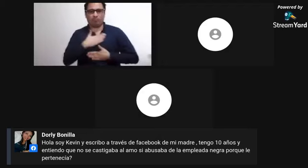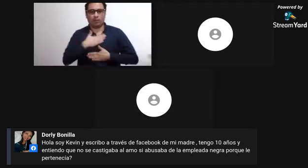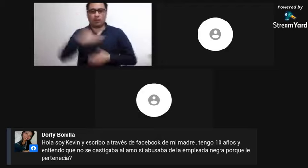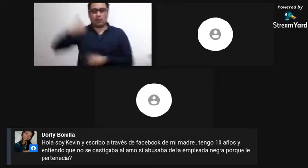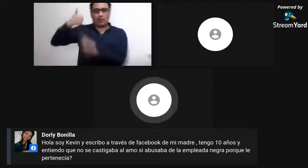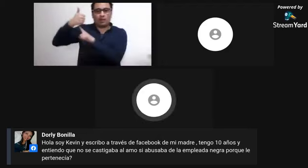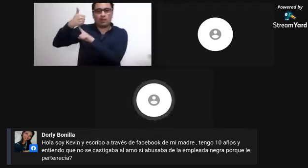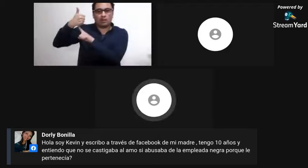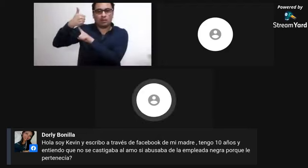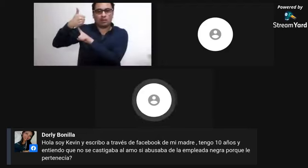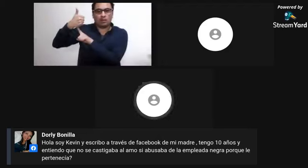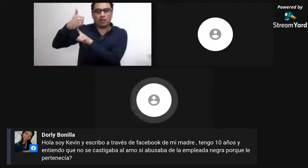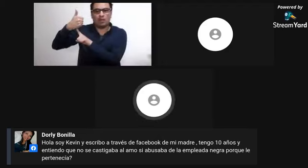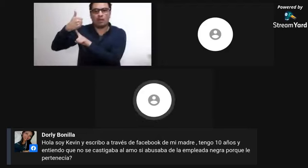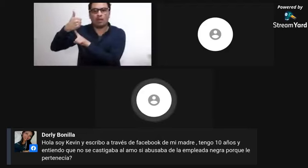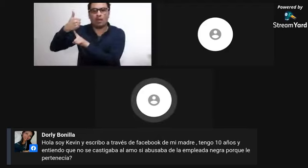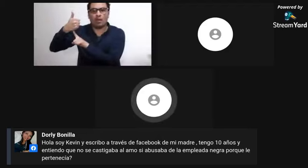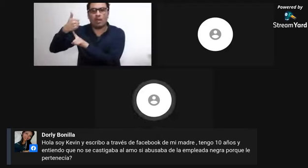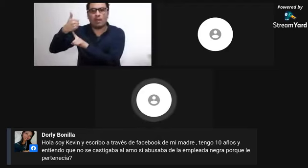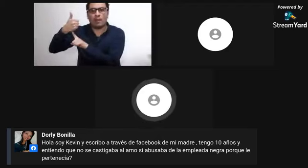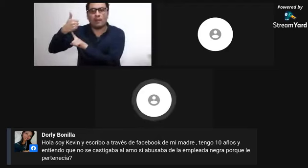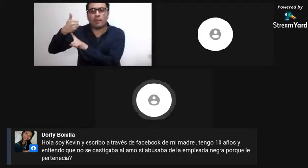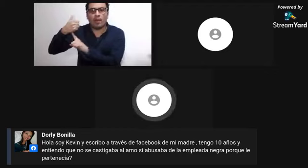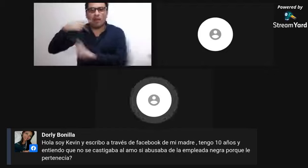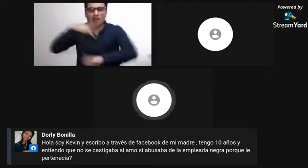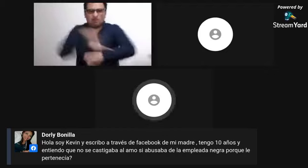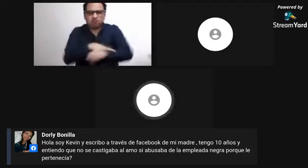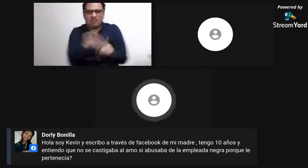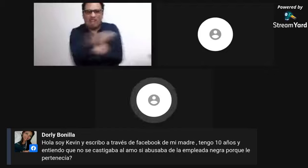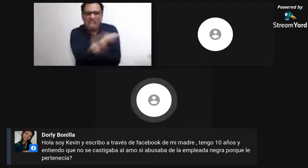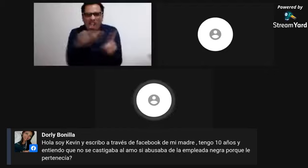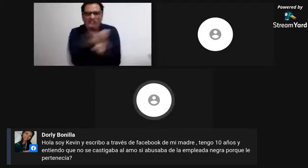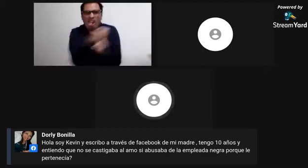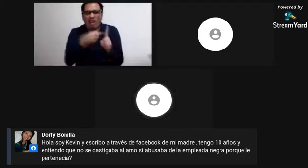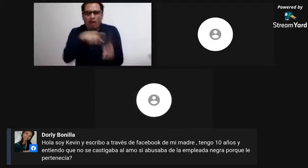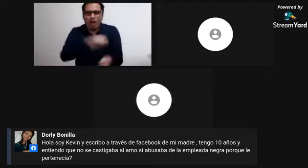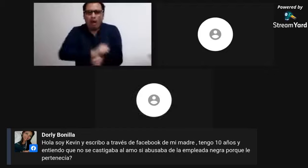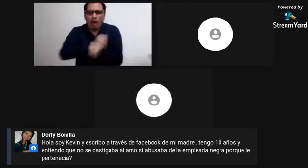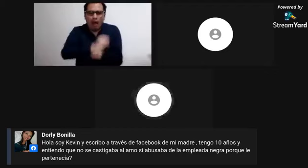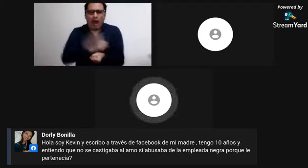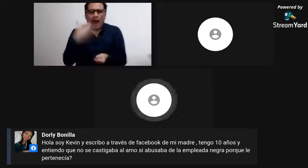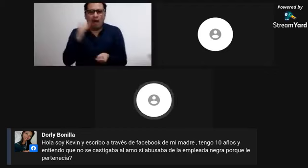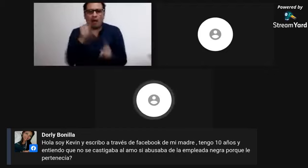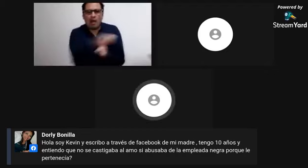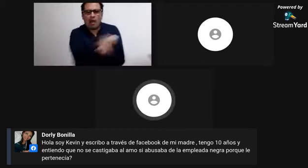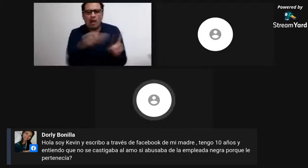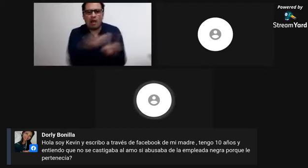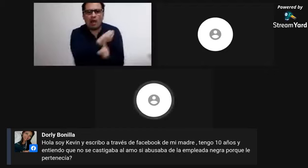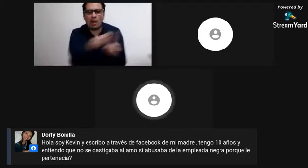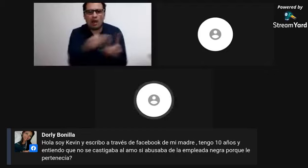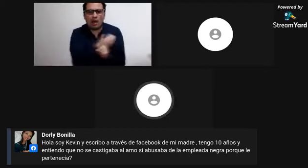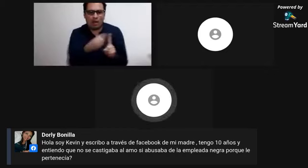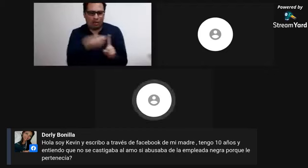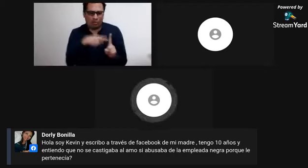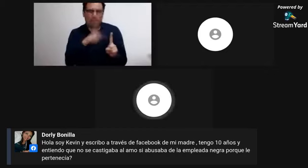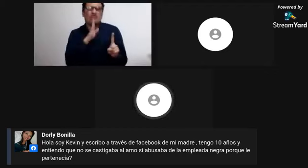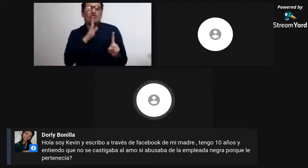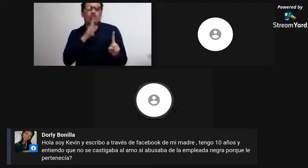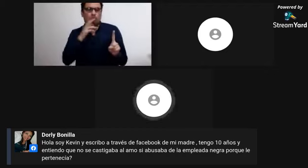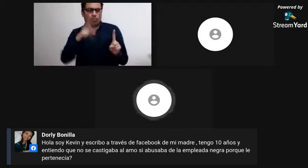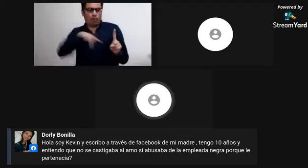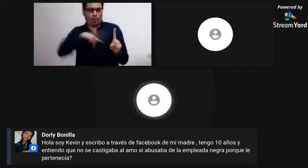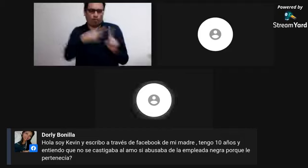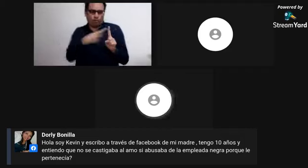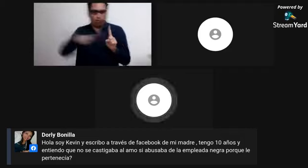Y entiendo que no se castigaba al amo si abusaba de la empleada negra